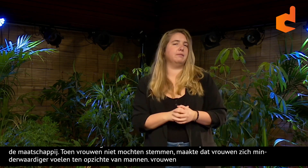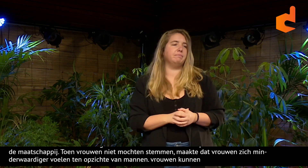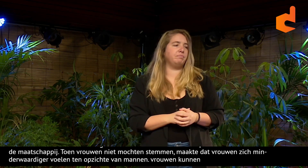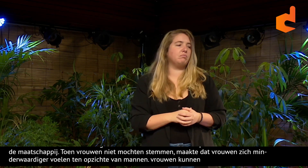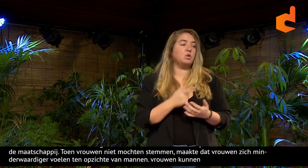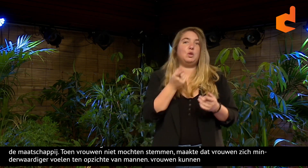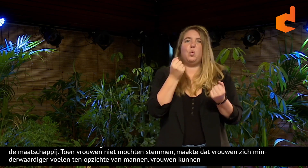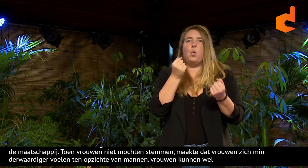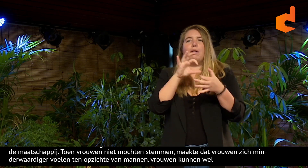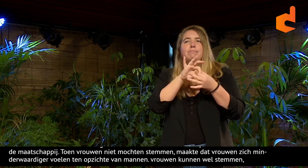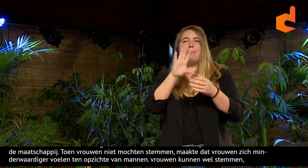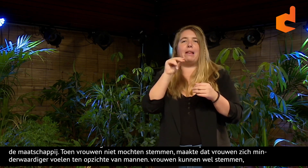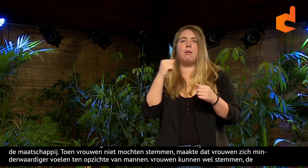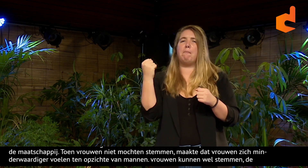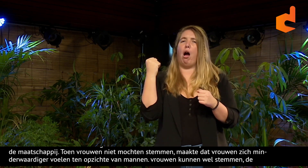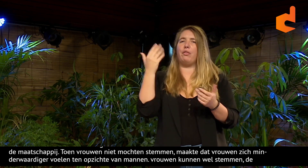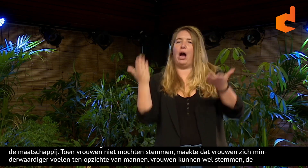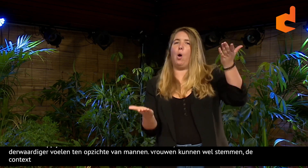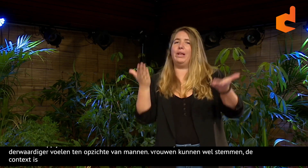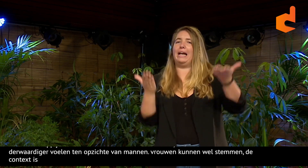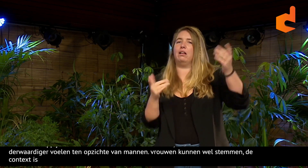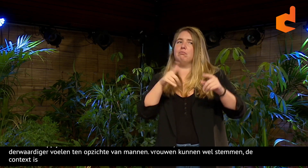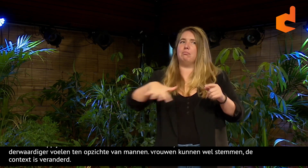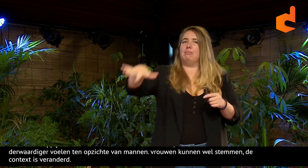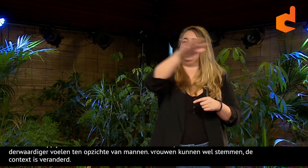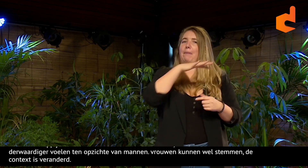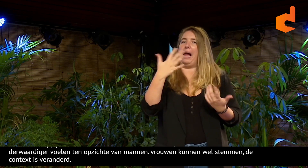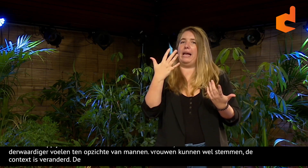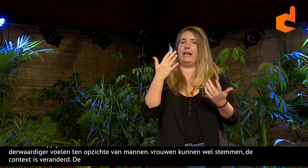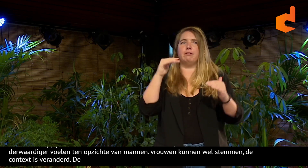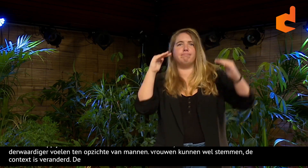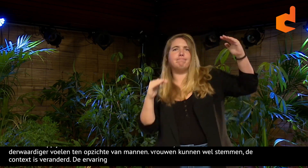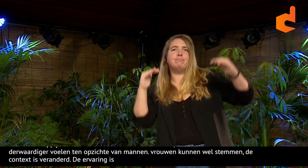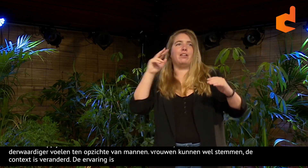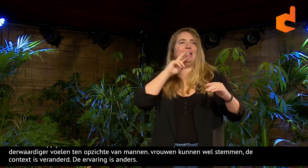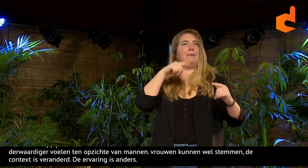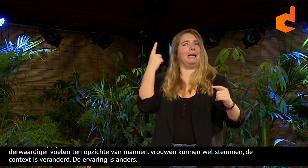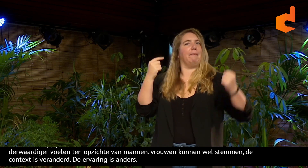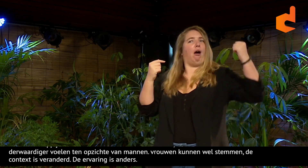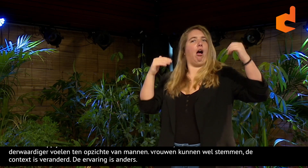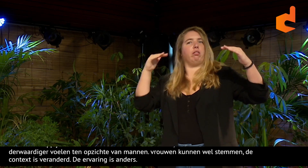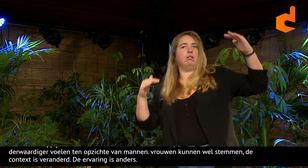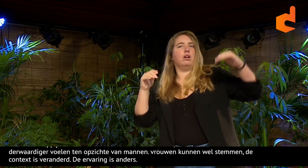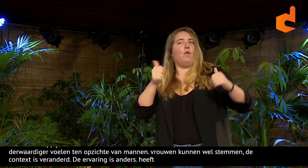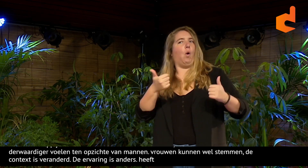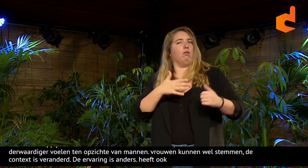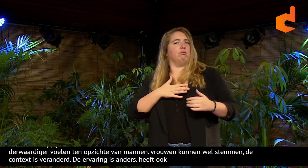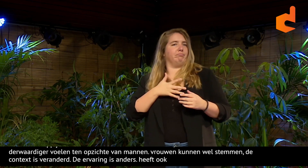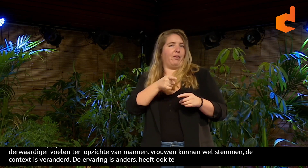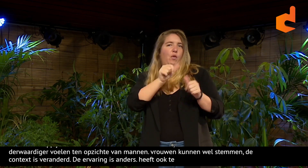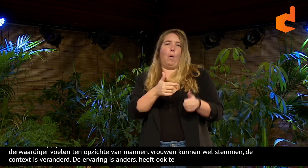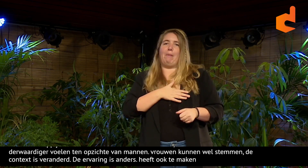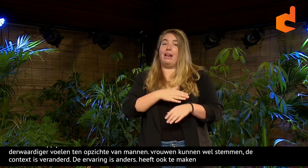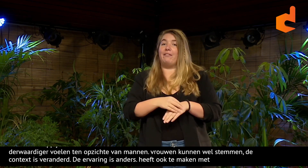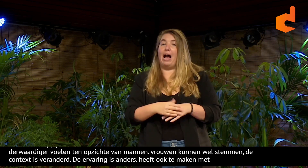ervaring is anders. Dus dat heeft natuurlijk enorm ook te maken met machtsverhoudingen in de maatschappij. Wie heeft er meer macht,